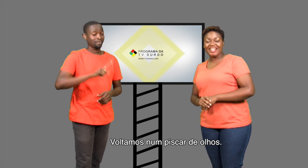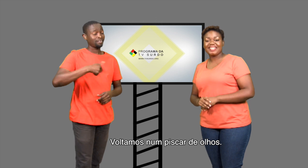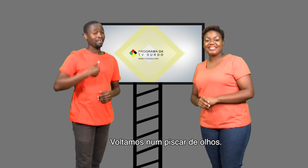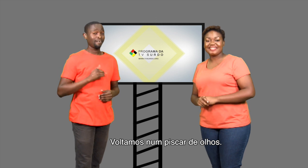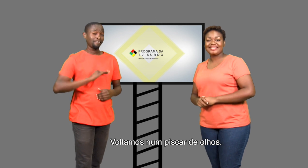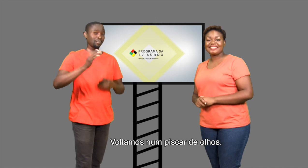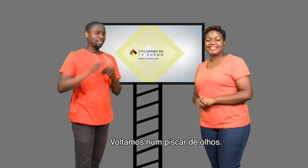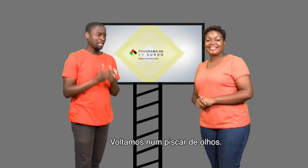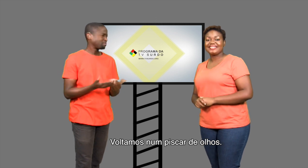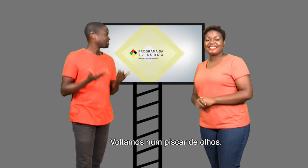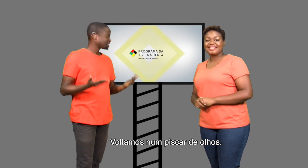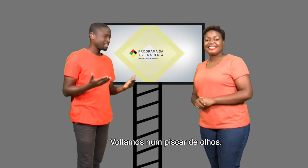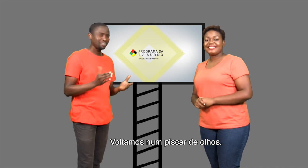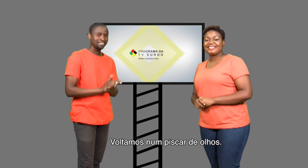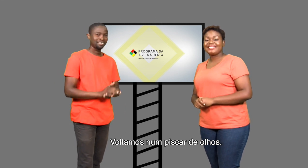Voltamos num piscar de olhos.